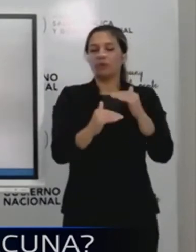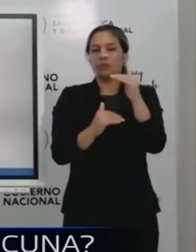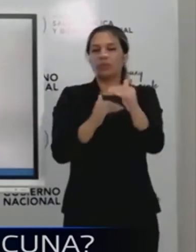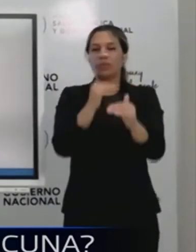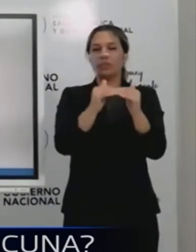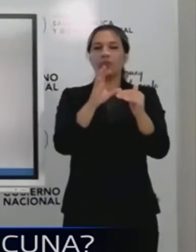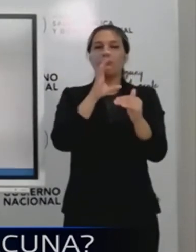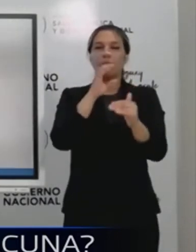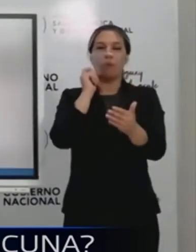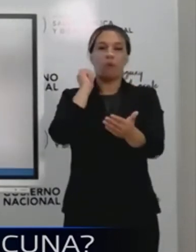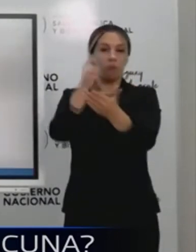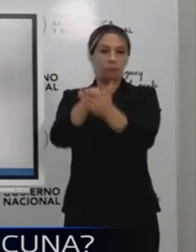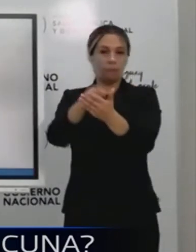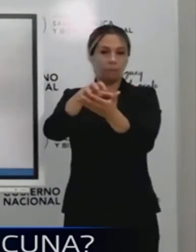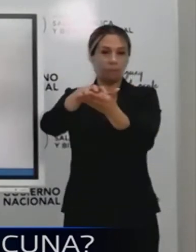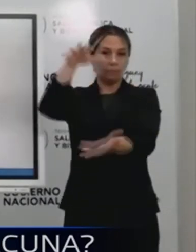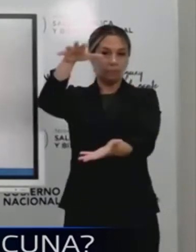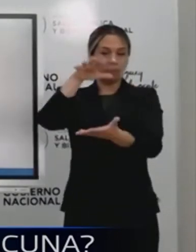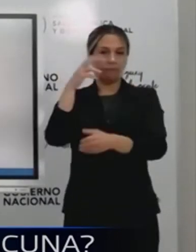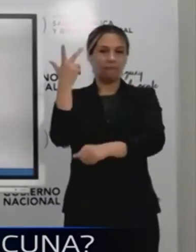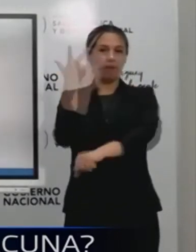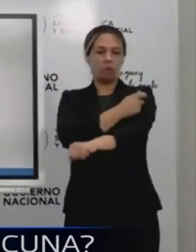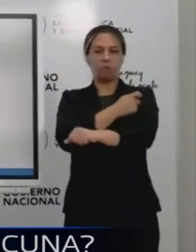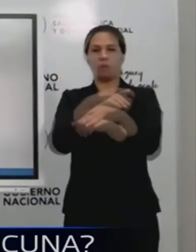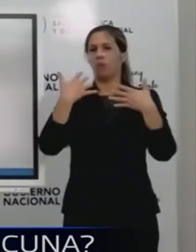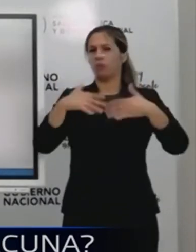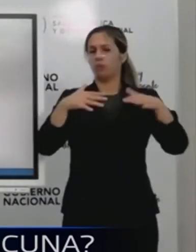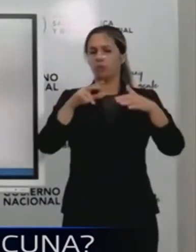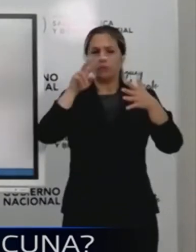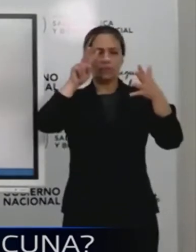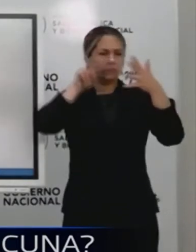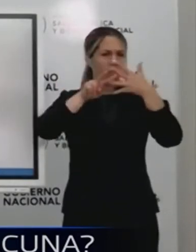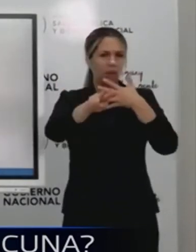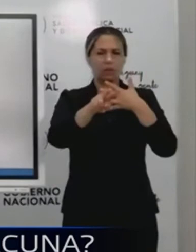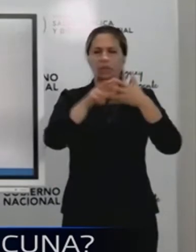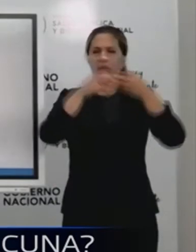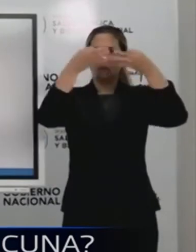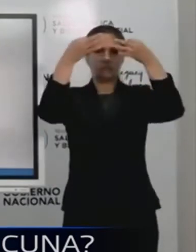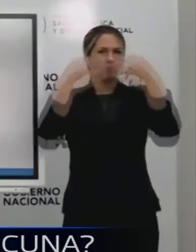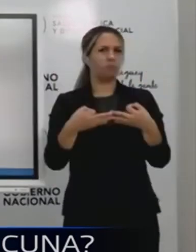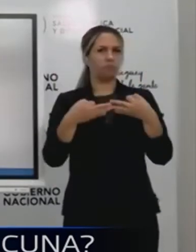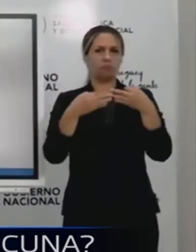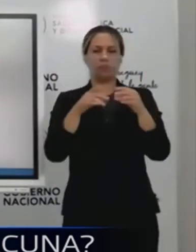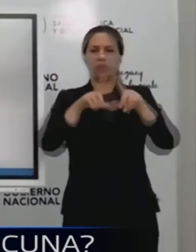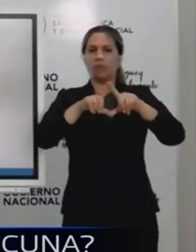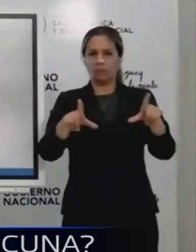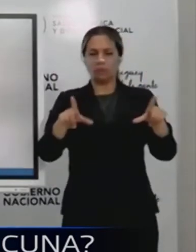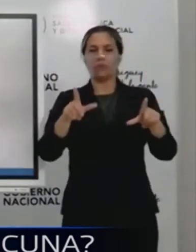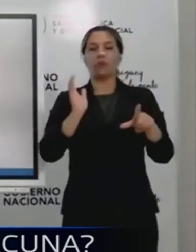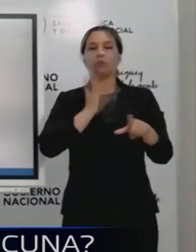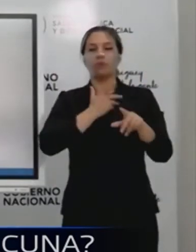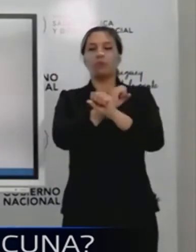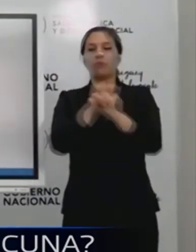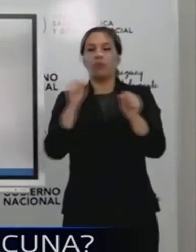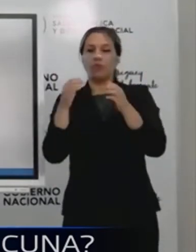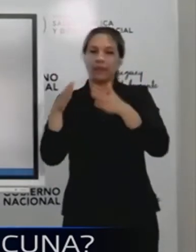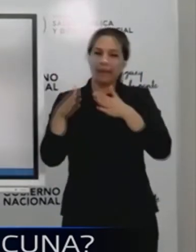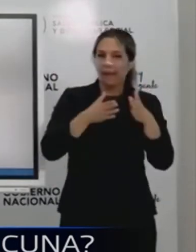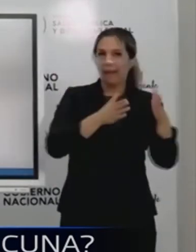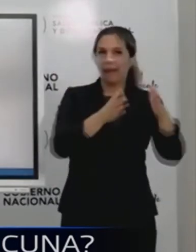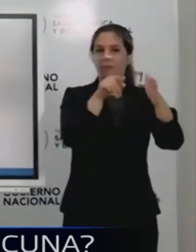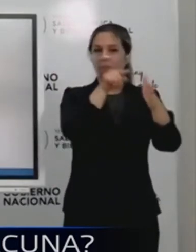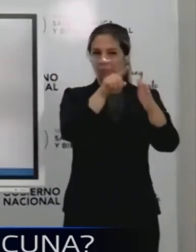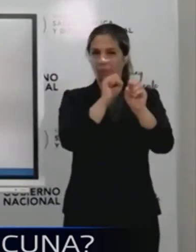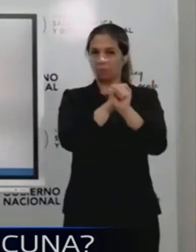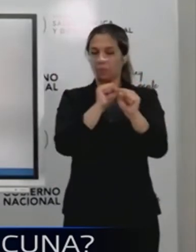vacunas, que de por sí es muy serio y es muy creíble y transparente, nosotros podemos anticipar y conseguir un cubo quizás menor, pero